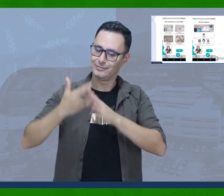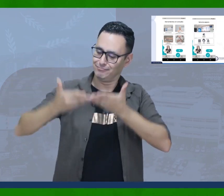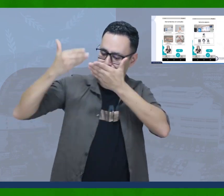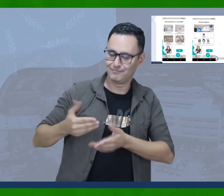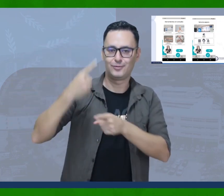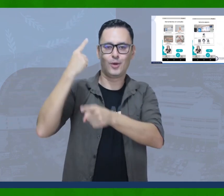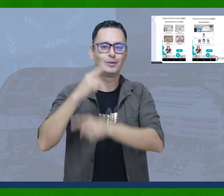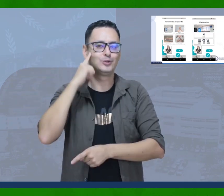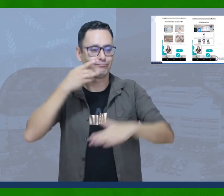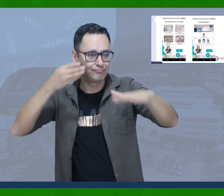calidad de vida.